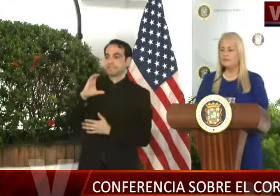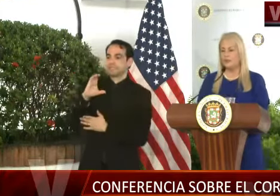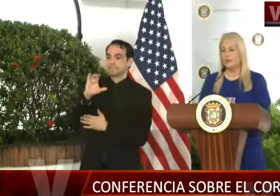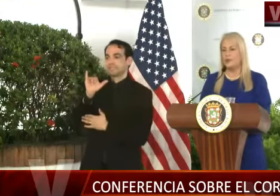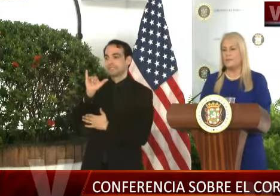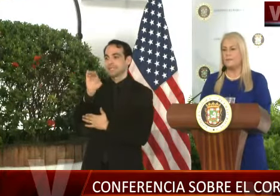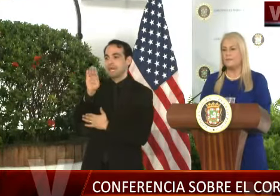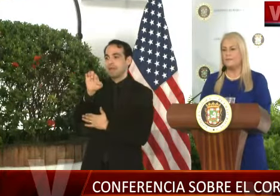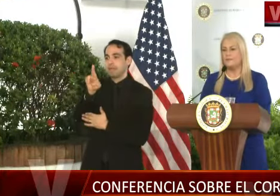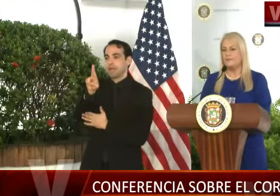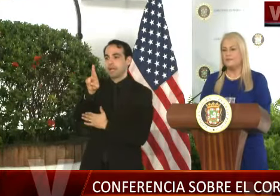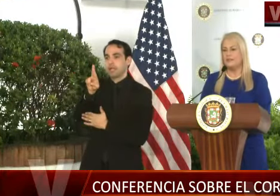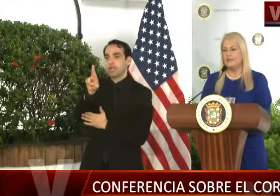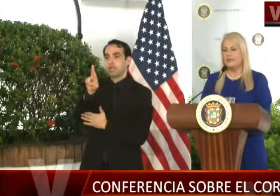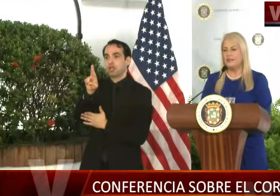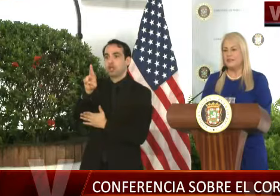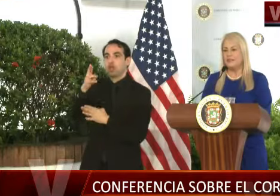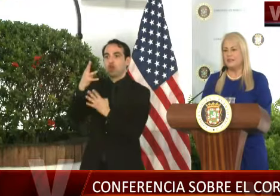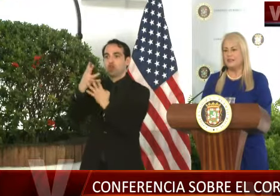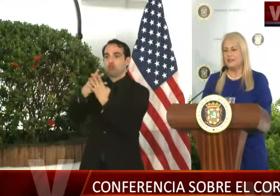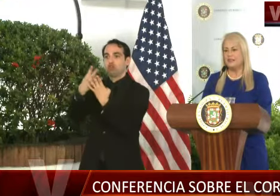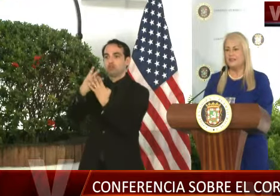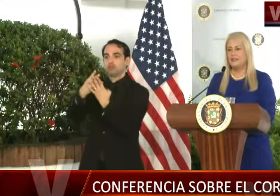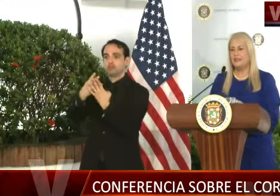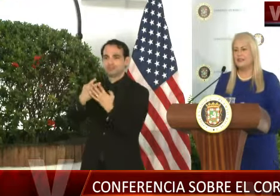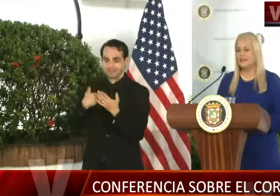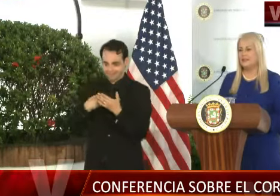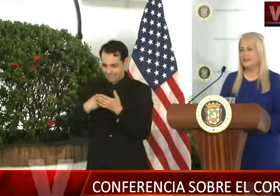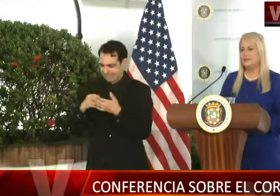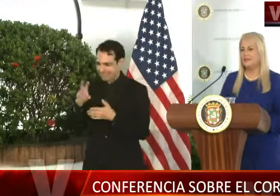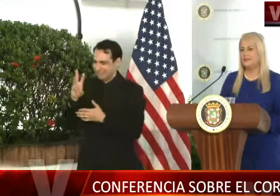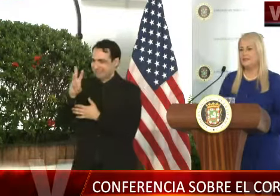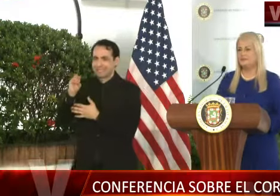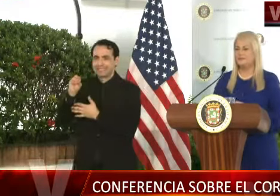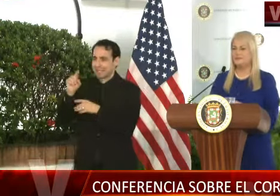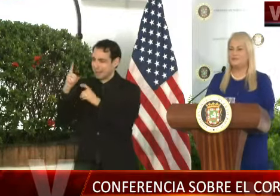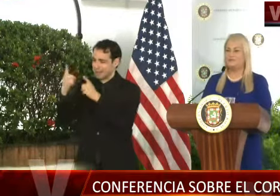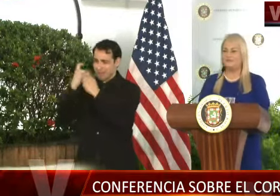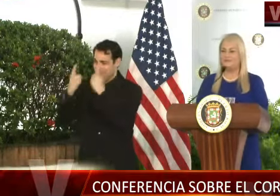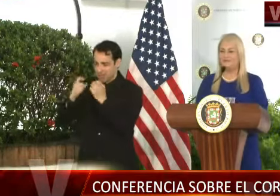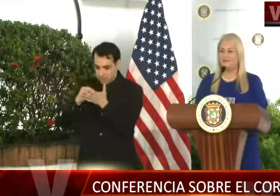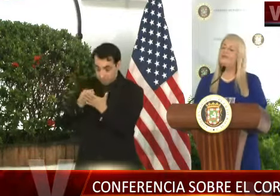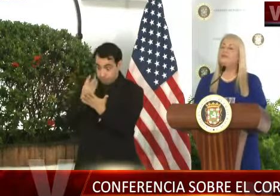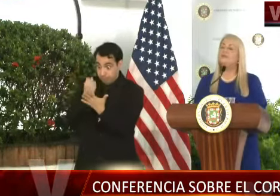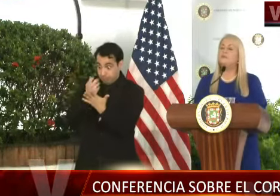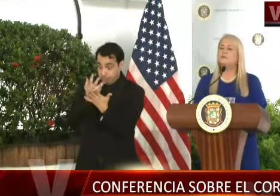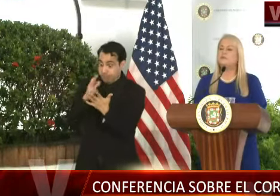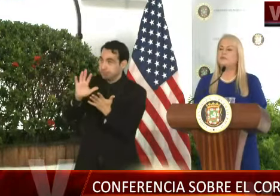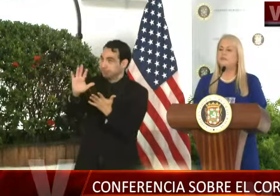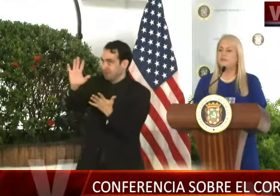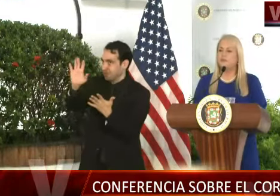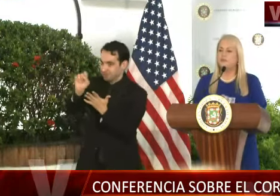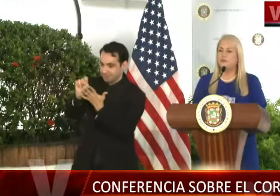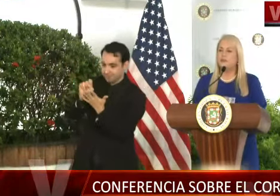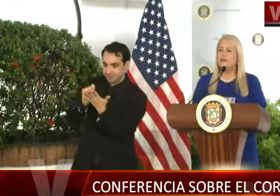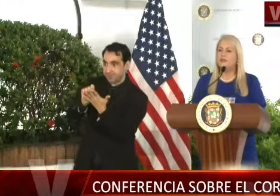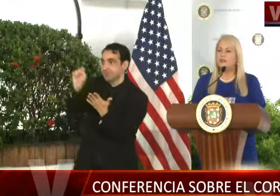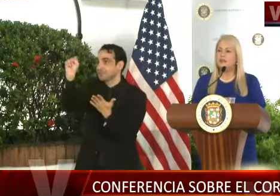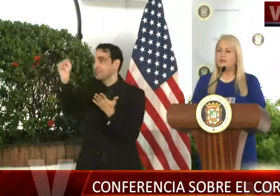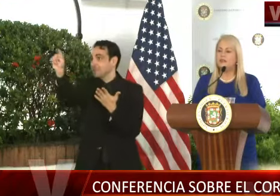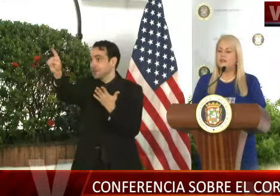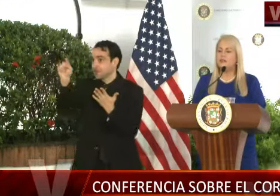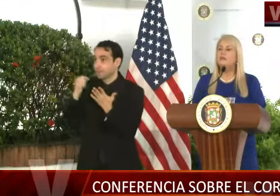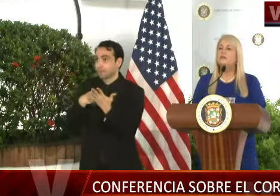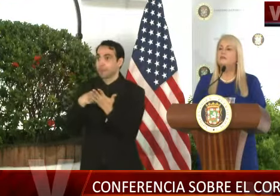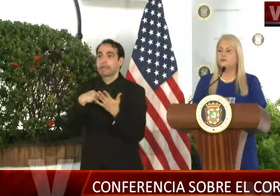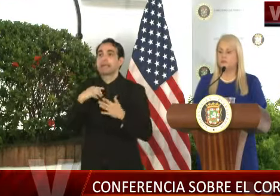ahora, me han mandado como 60 preguntas, pero nada, cortito. Cortito, hay una situación con los